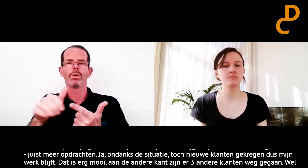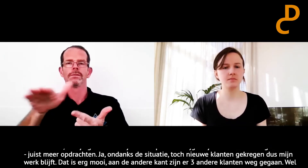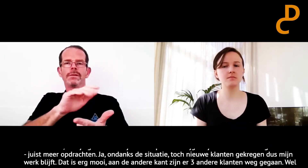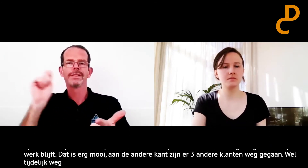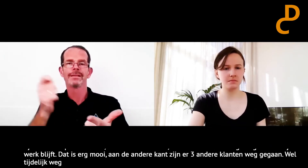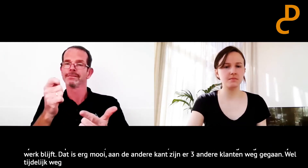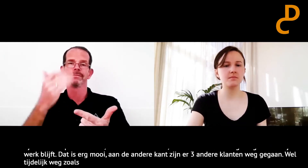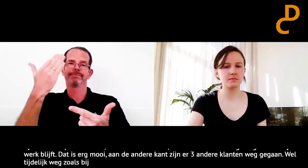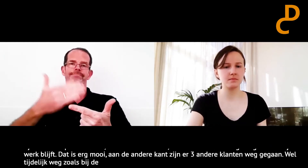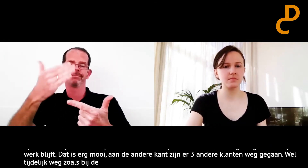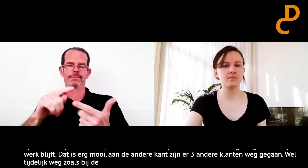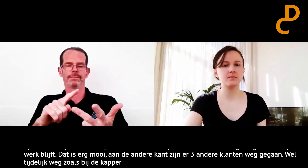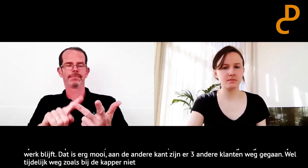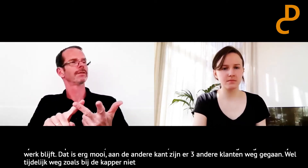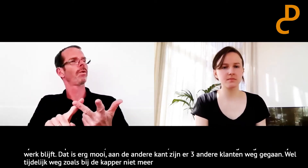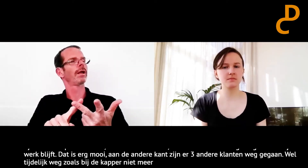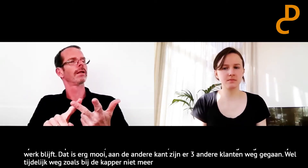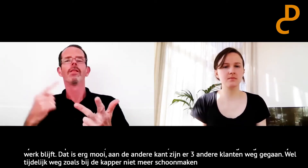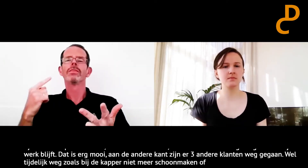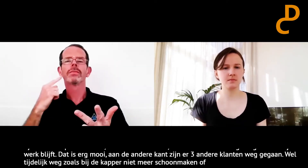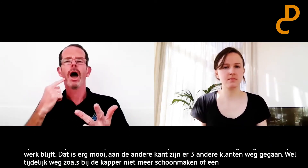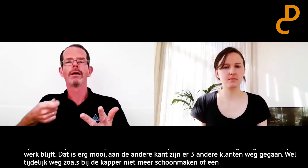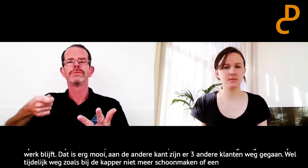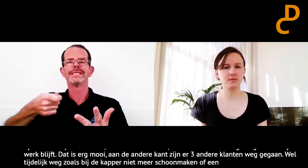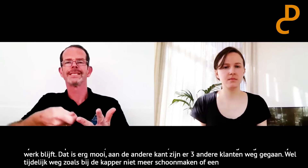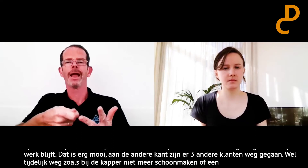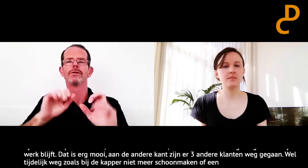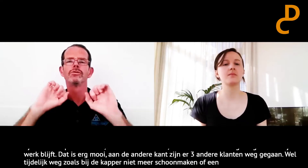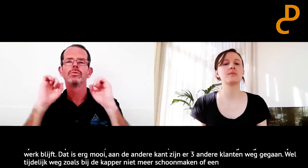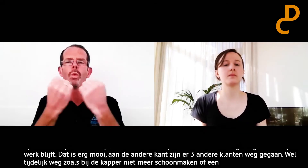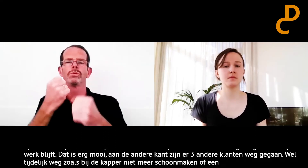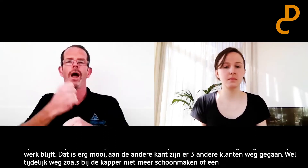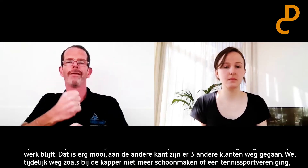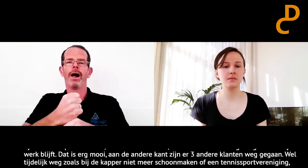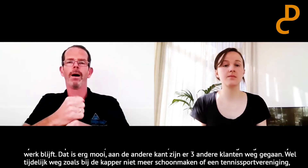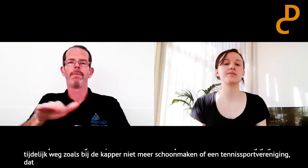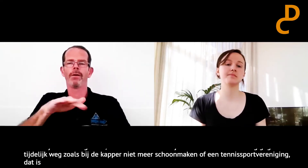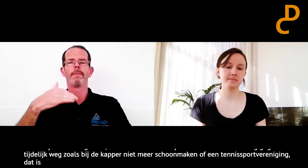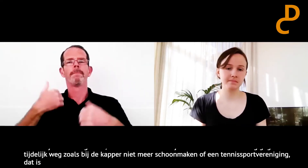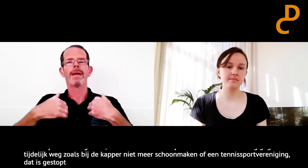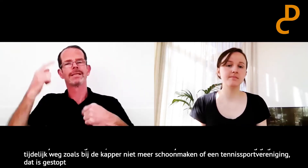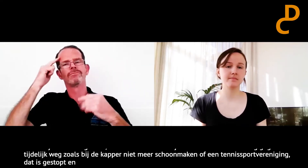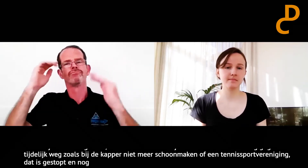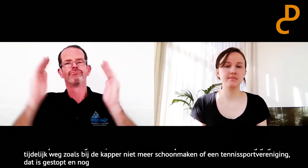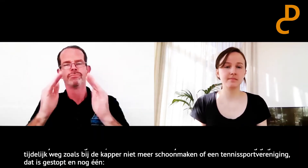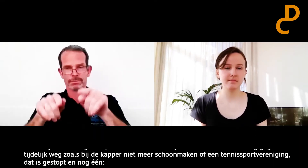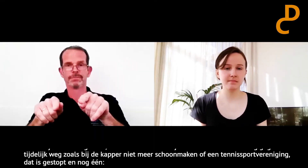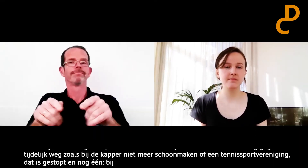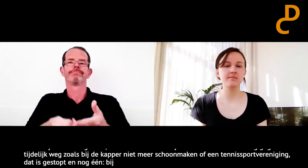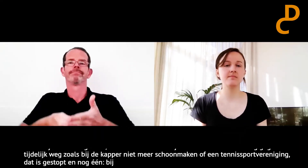Bij een tennissportvereniging. Dat is ook gestopt. En nog eentje. Oh ja, bij dagbesteding. Een sociale werkplaats. Voor mensen